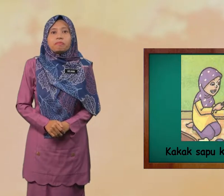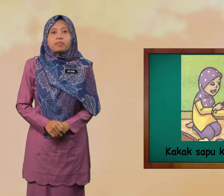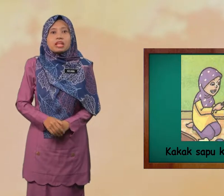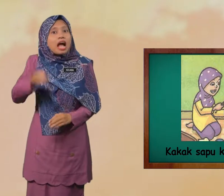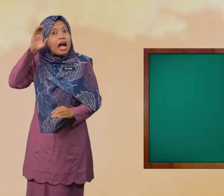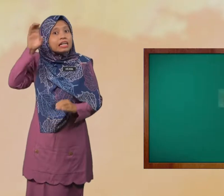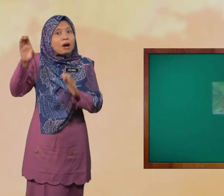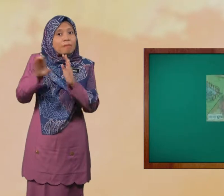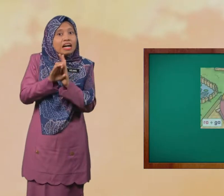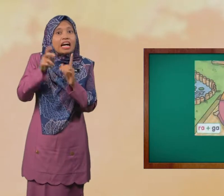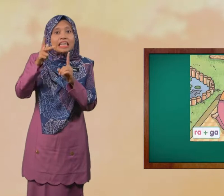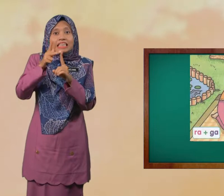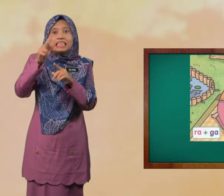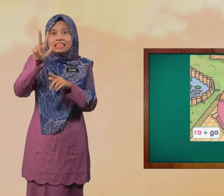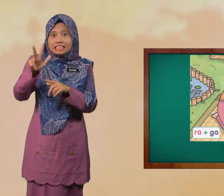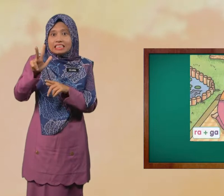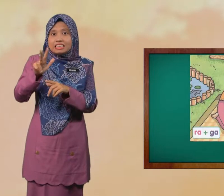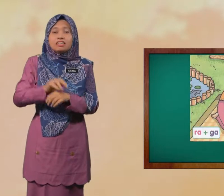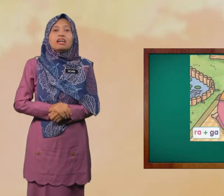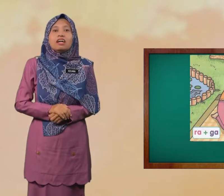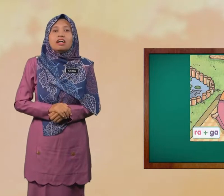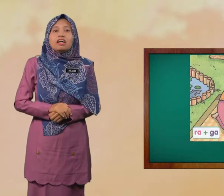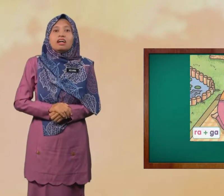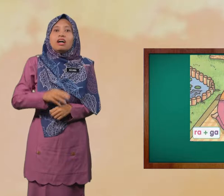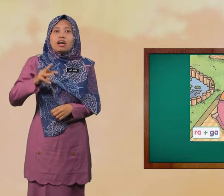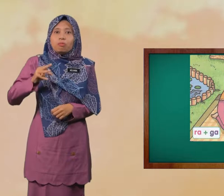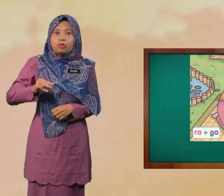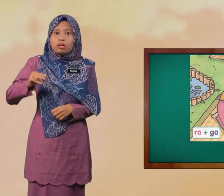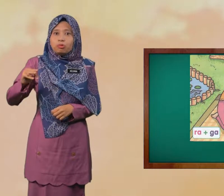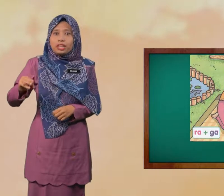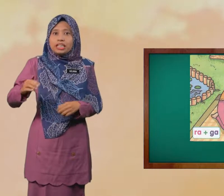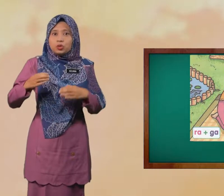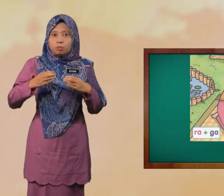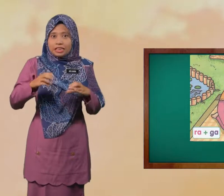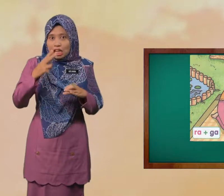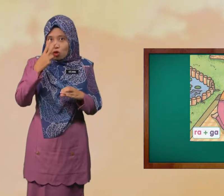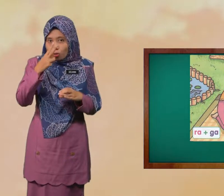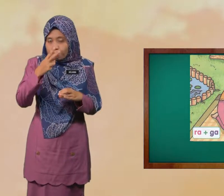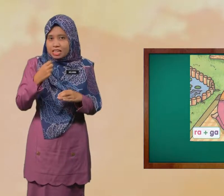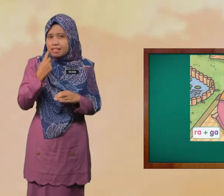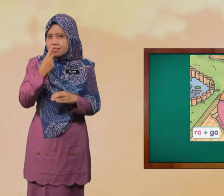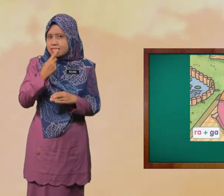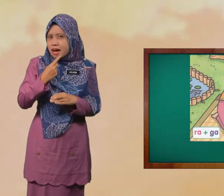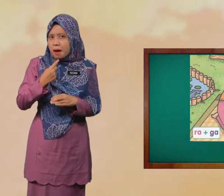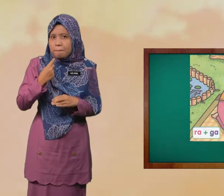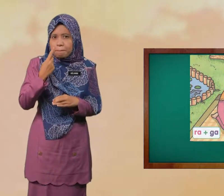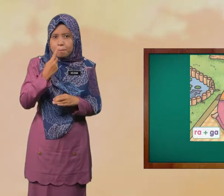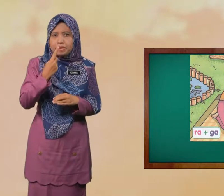Gambar Ketiga Murid-murid Cuba Tengok Siapa